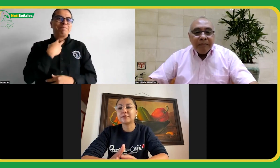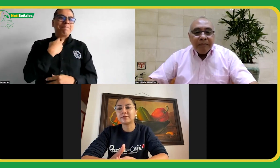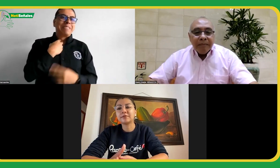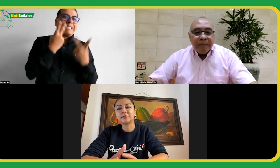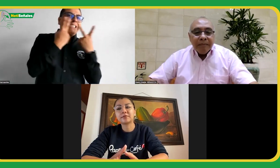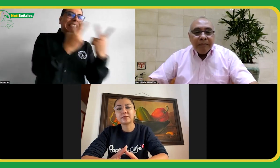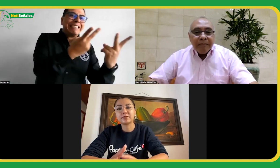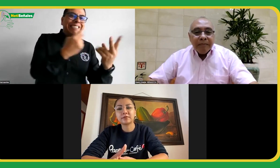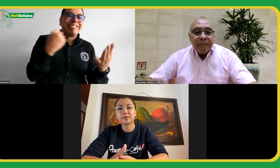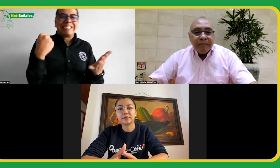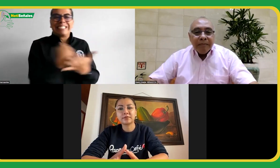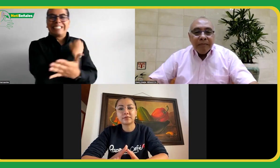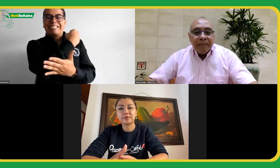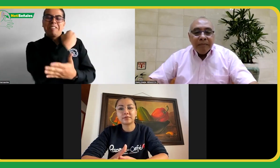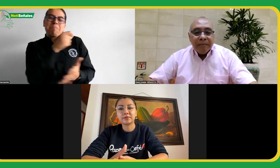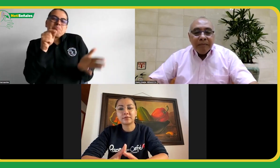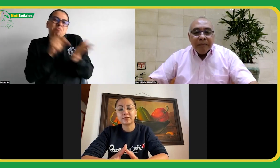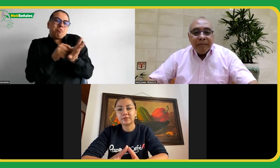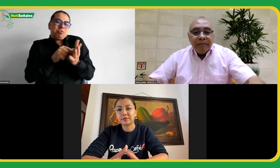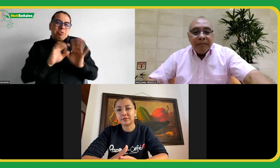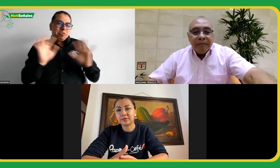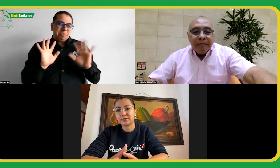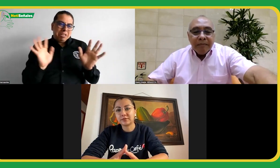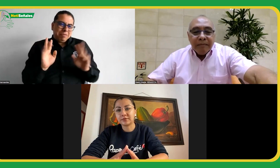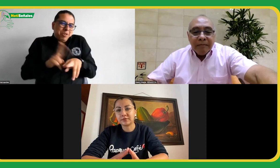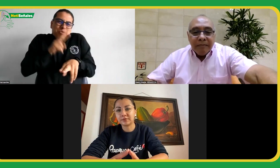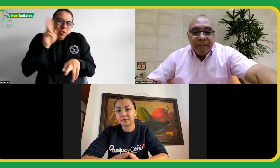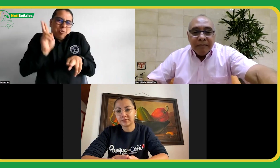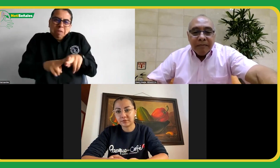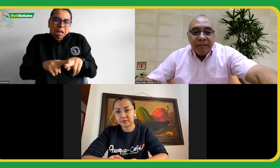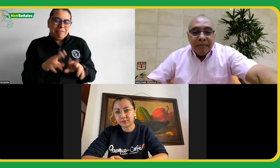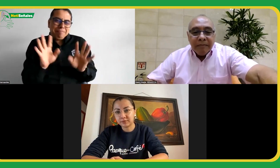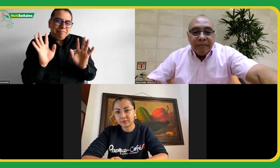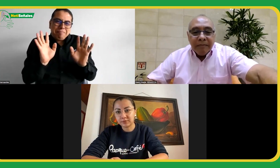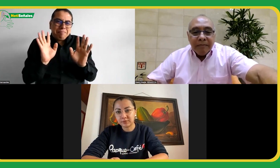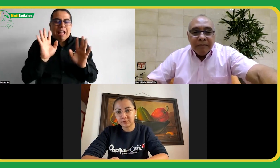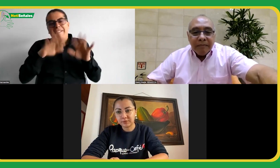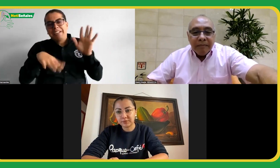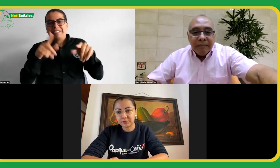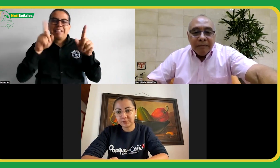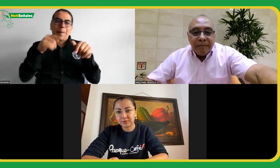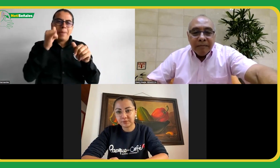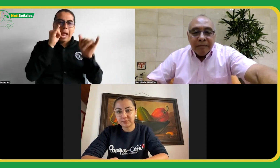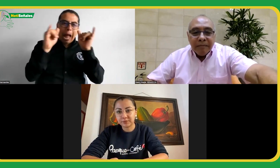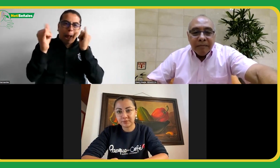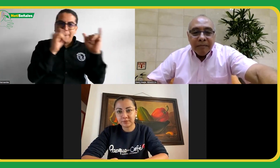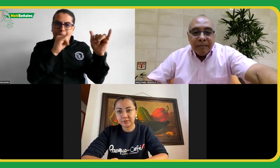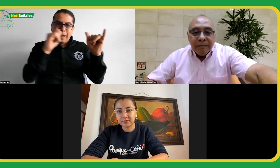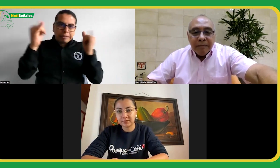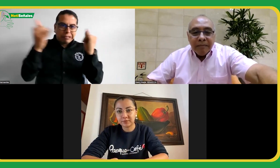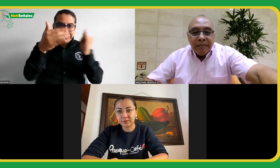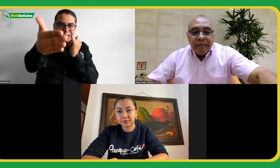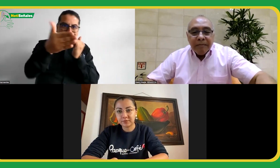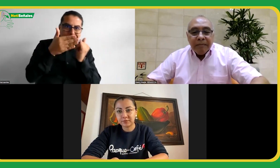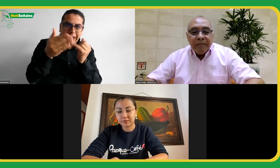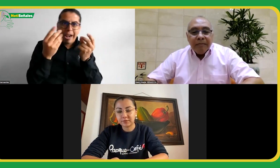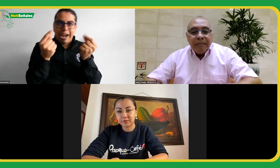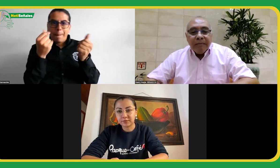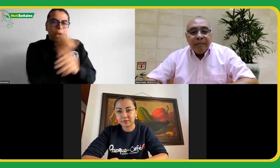la otra teníamos a quien estuviera interviniendo en el momento. También a veces tal vez algo ocurría y veíamos que las personas